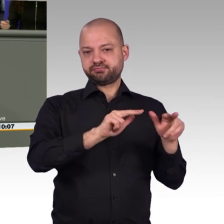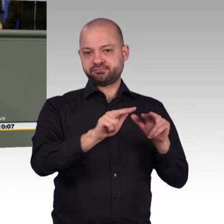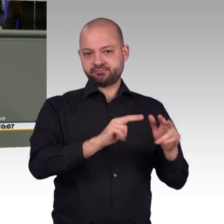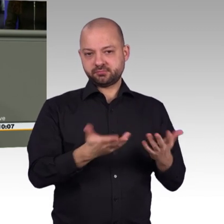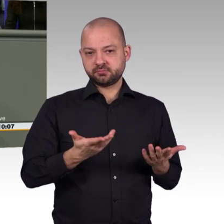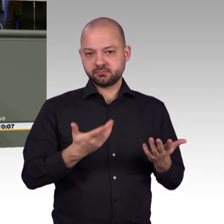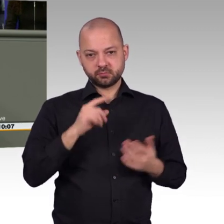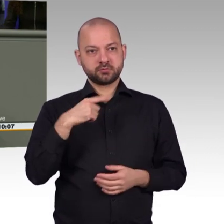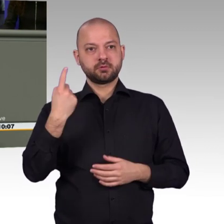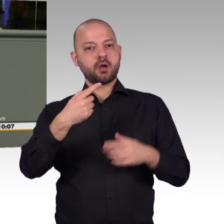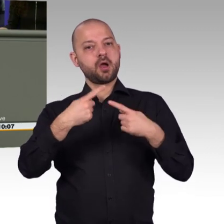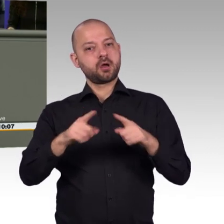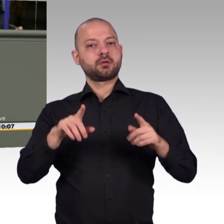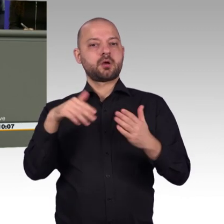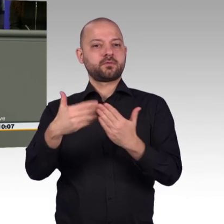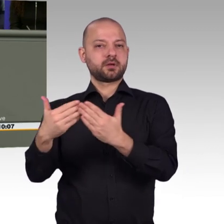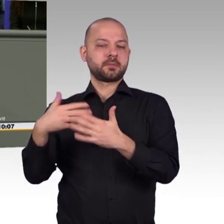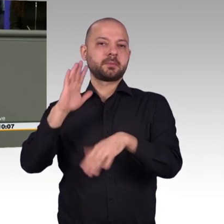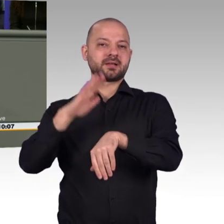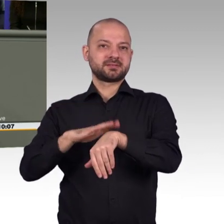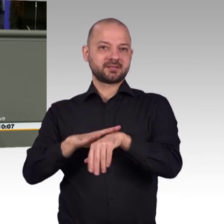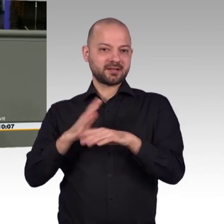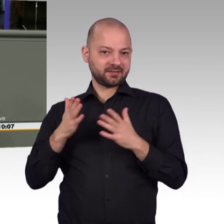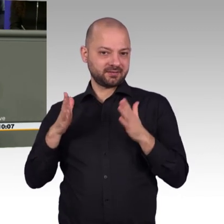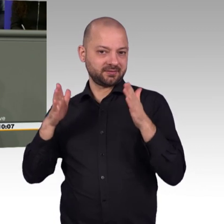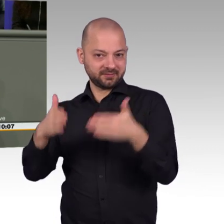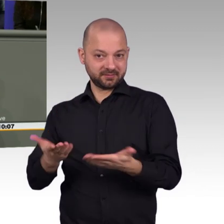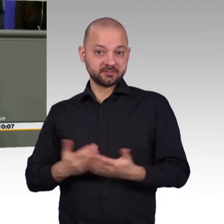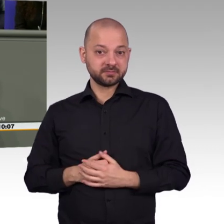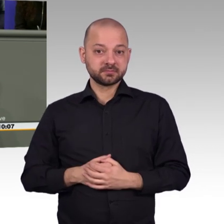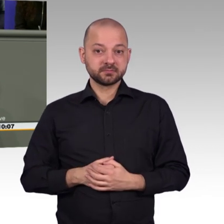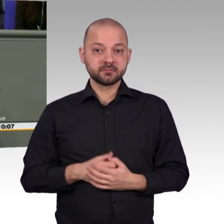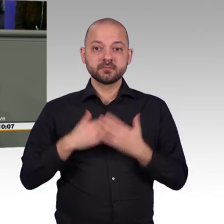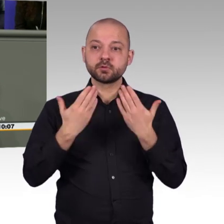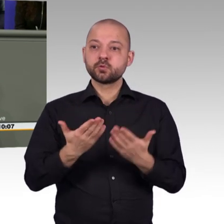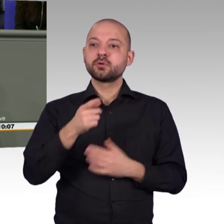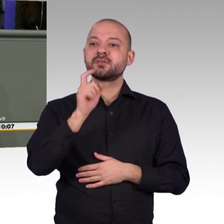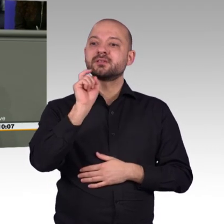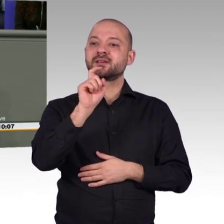müssen wir nicht nur nachlesen können, sondern wir müssen ihn spüren können. Dafür werden wir gemeinsam arbeiten. Vielen Dank.